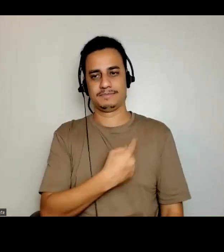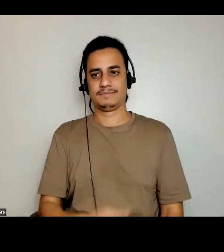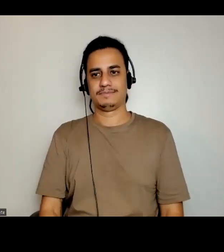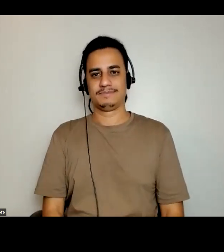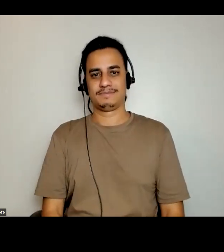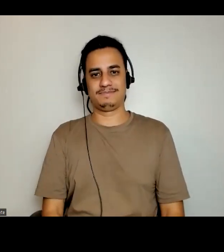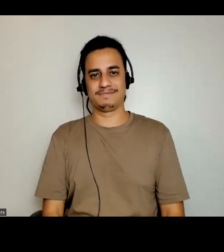aí, O